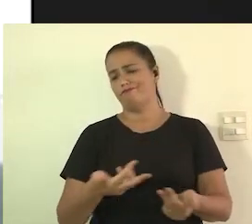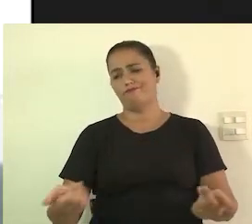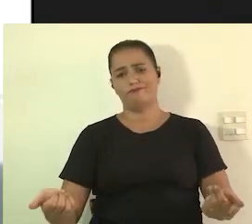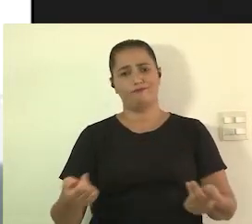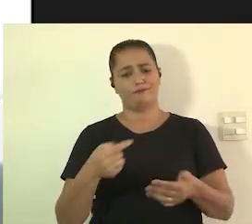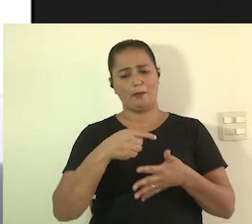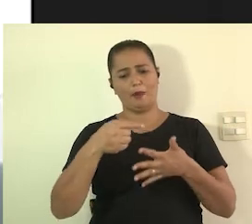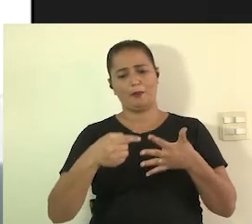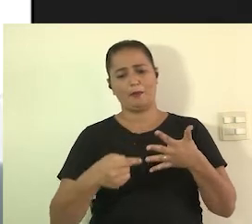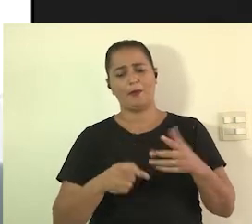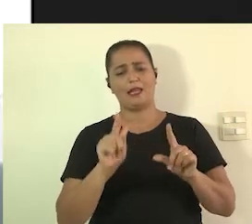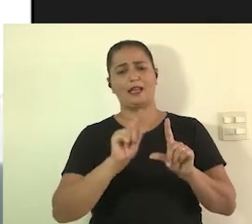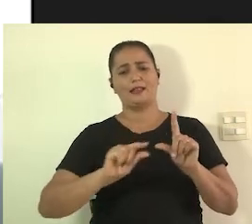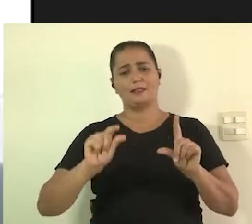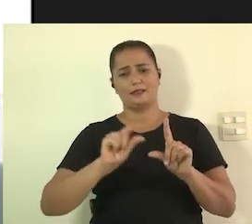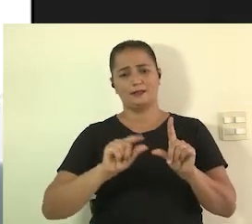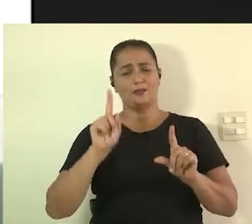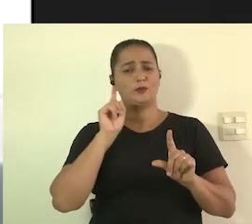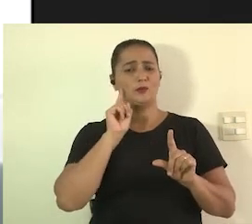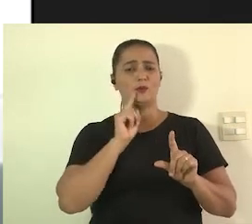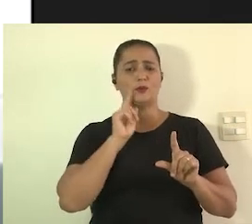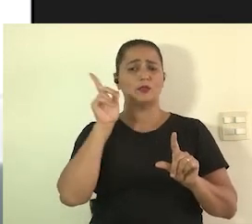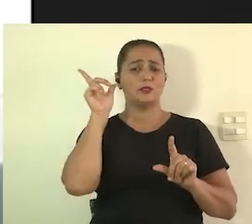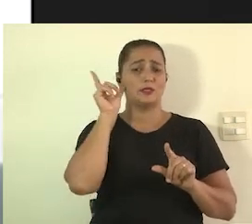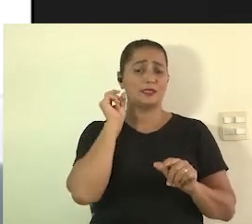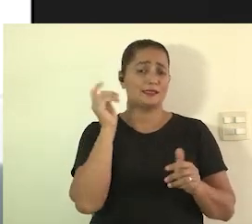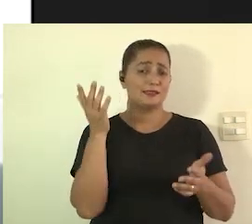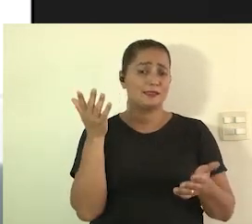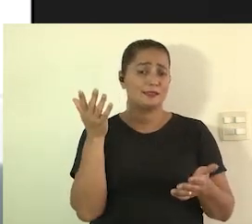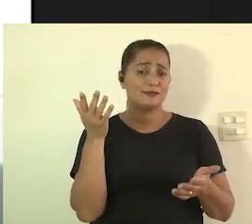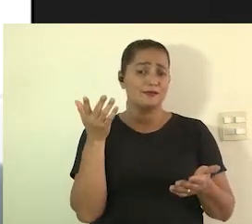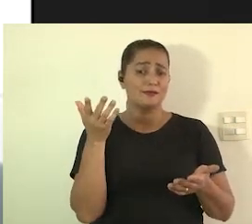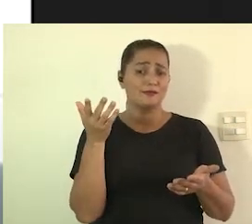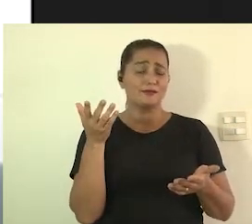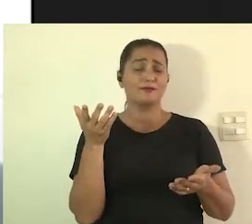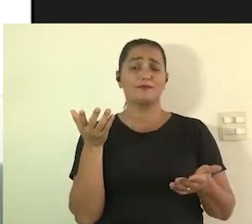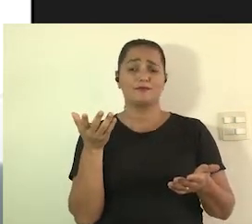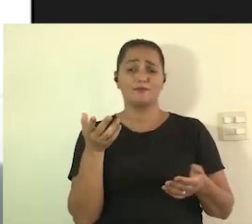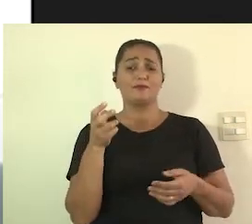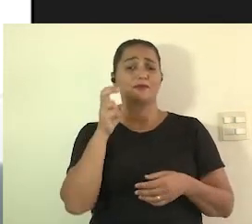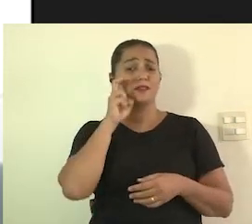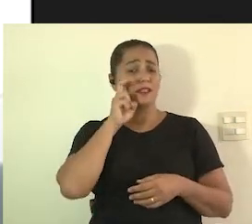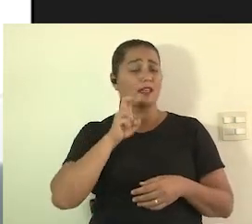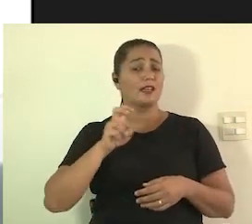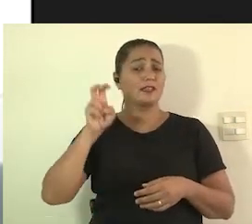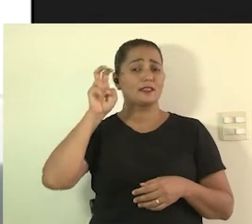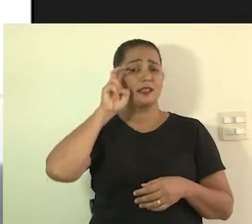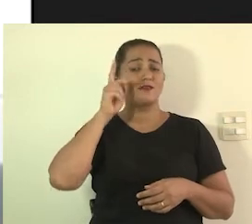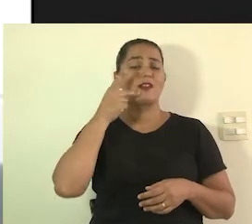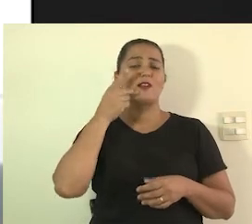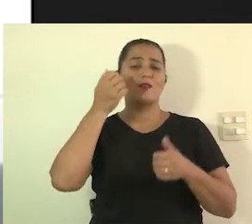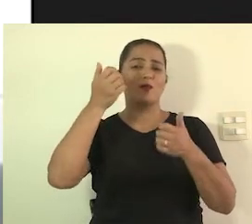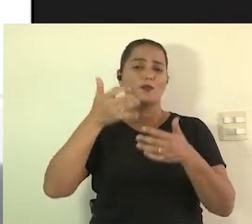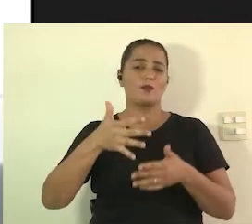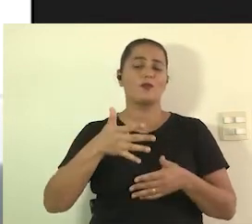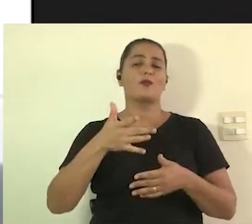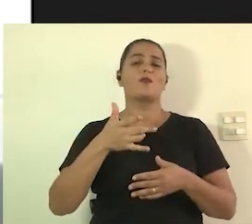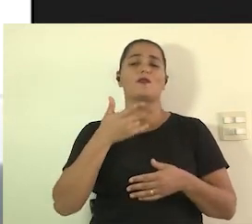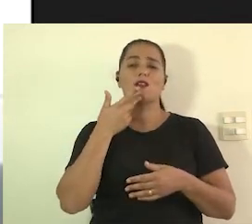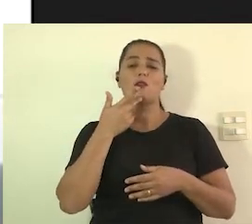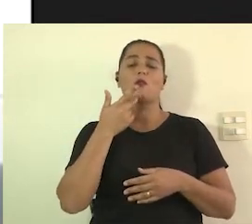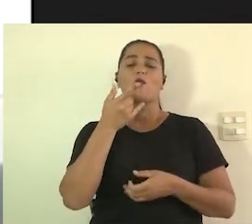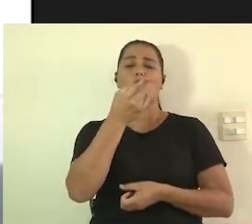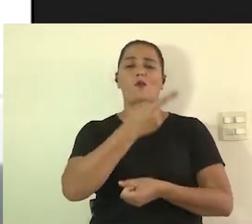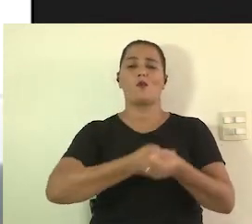mais a legenda para surdos e ensurdecidos e só para encerrar o Alessandro falou né que ano passado foi um